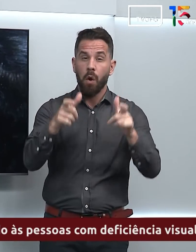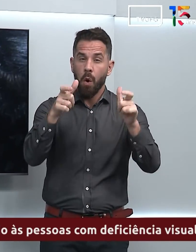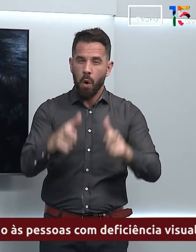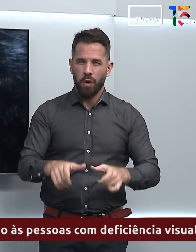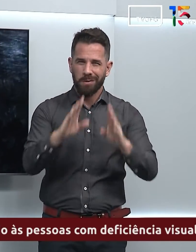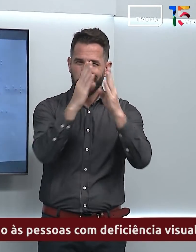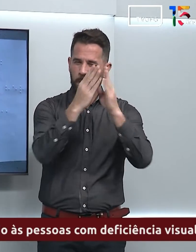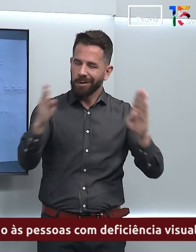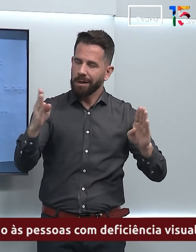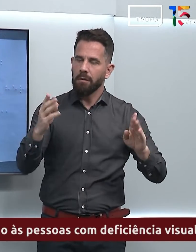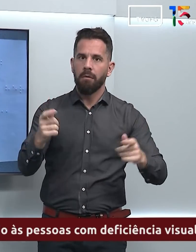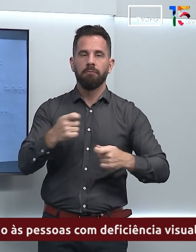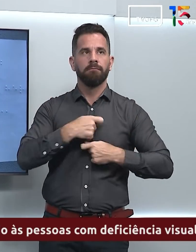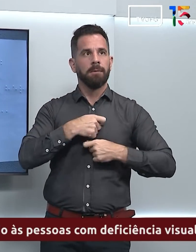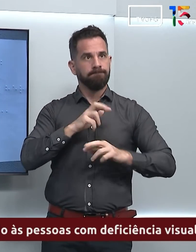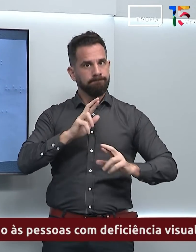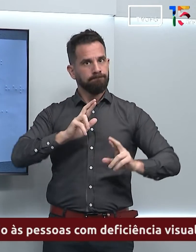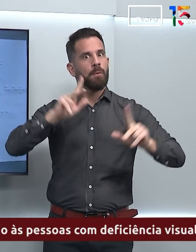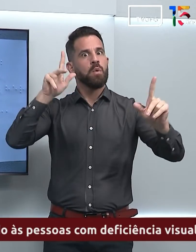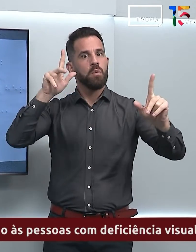diferencial. Nós